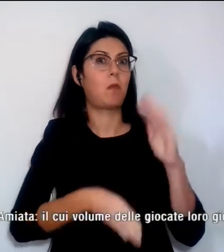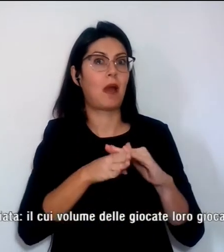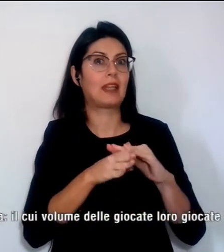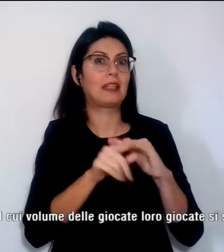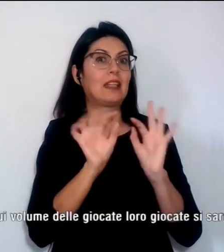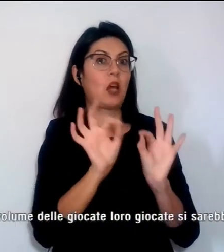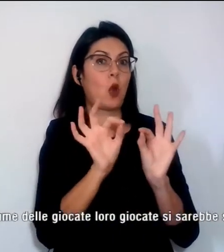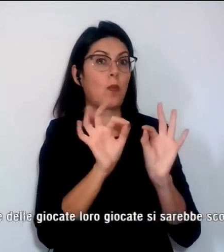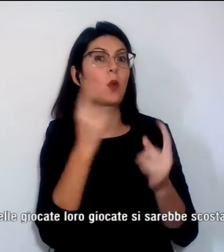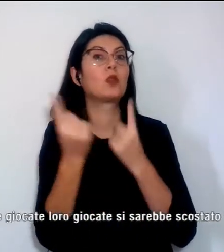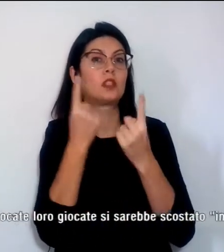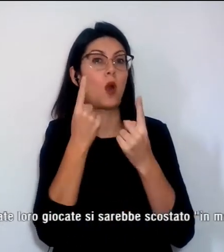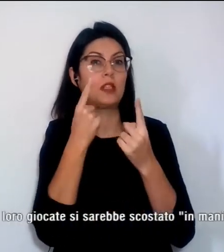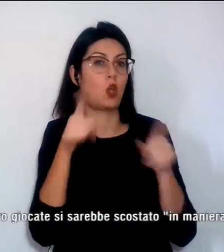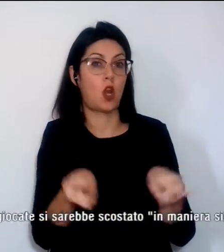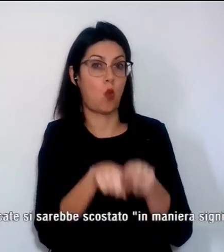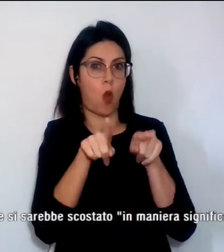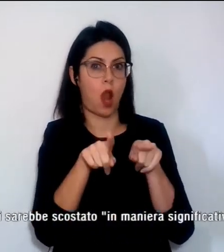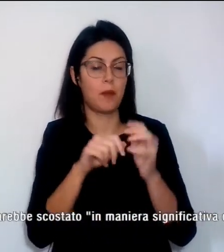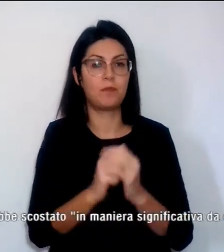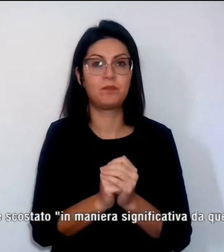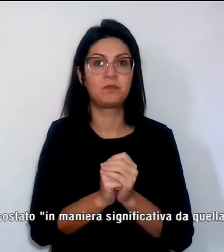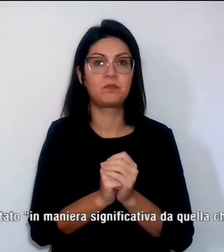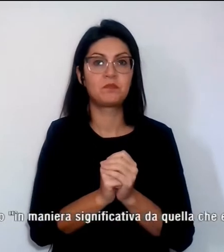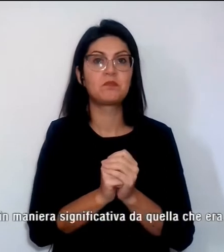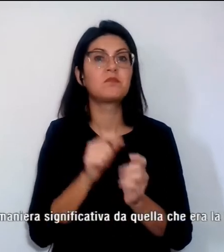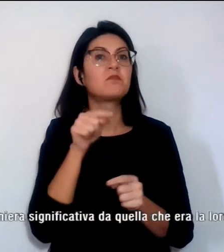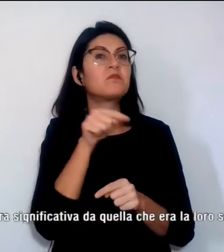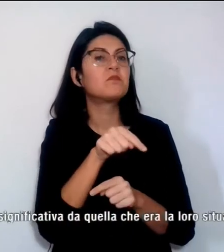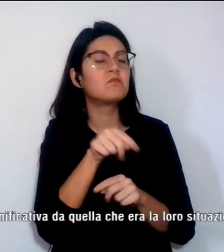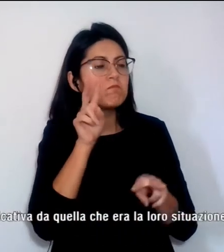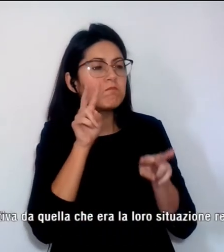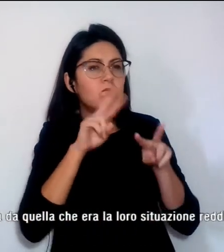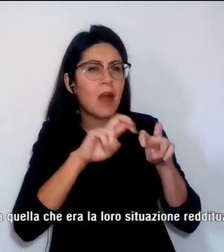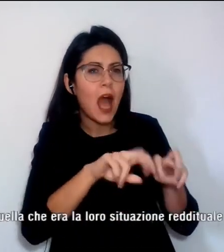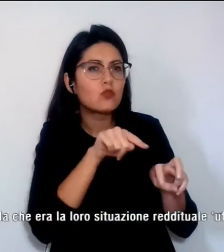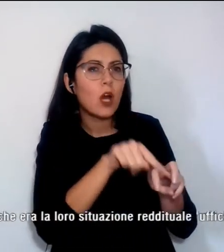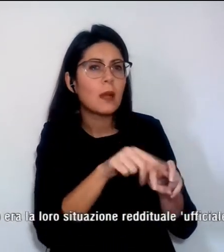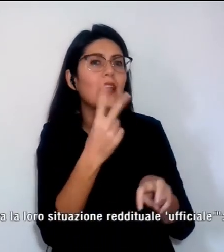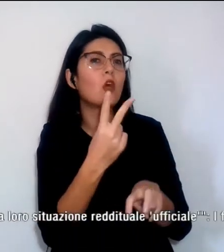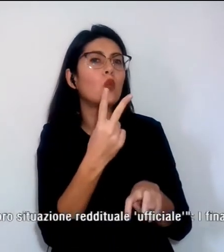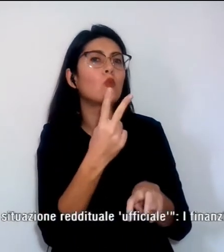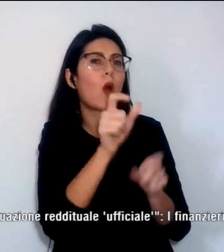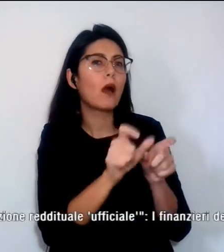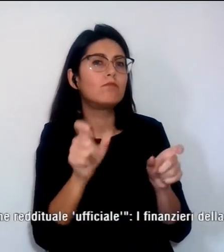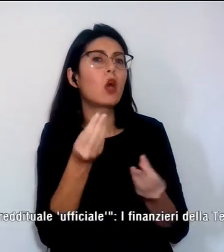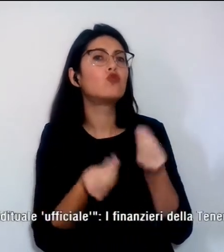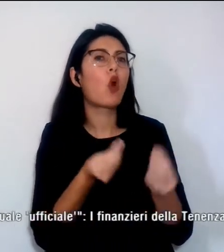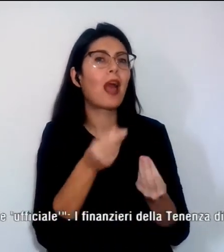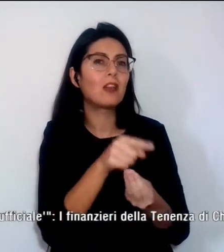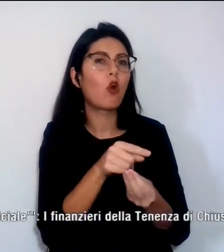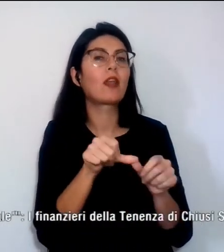analogo. A finire nelle maglie degli accertamenti due giocatori residenti nel